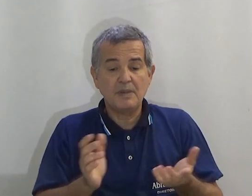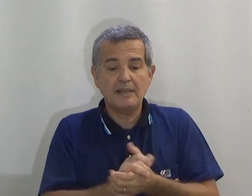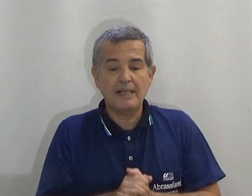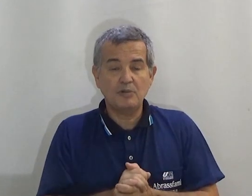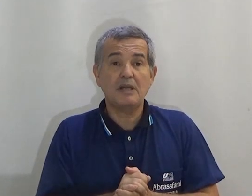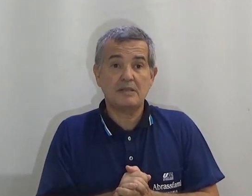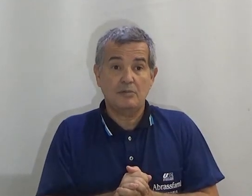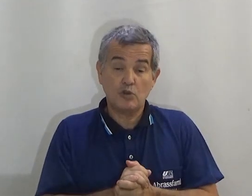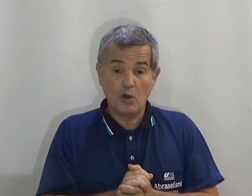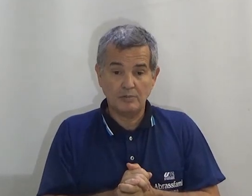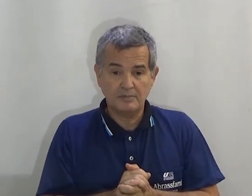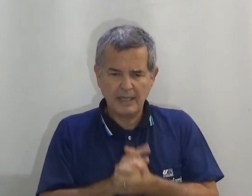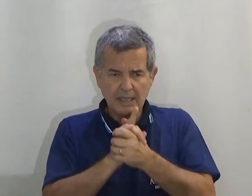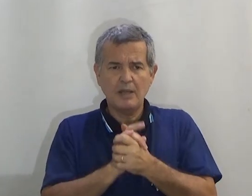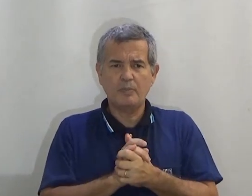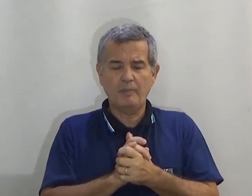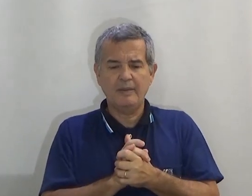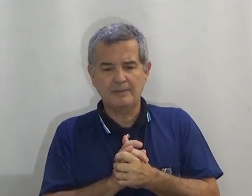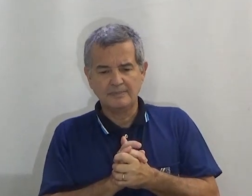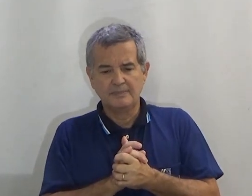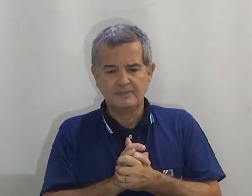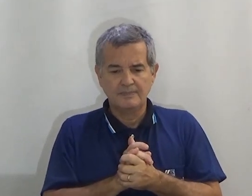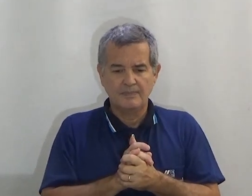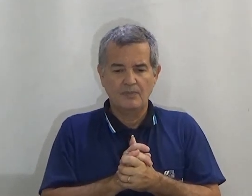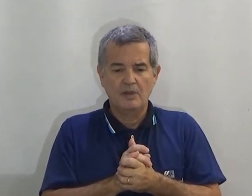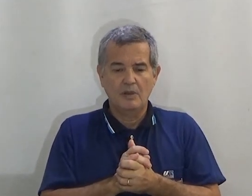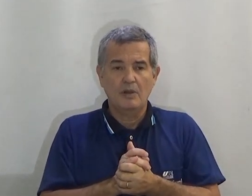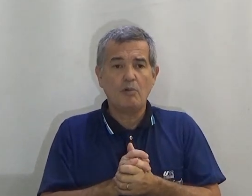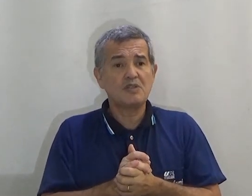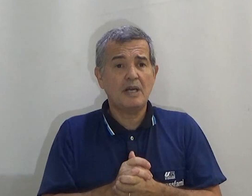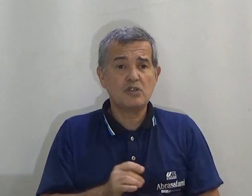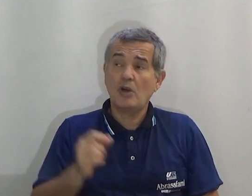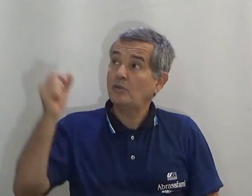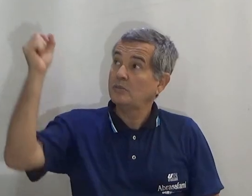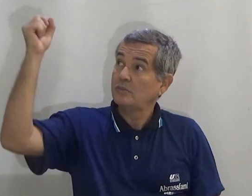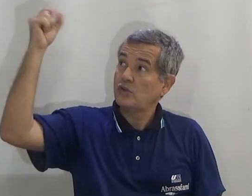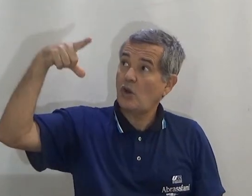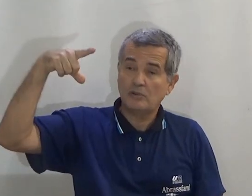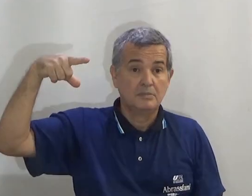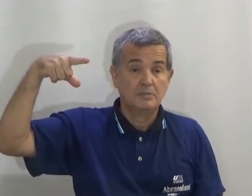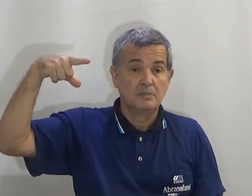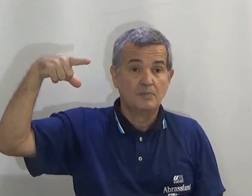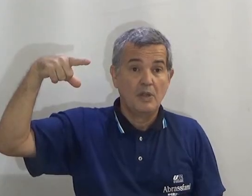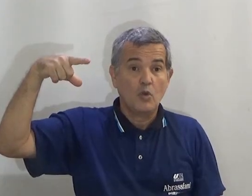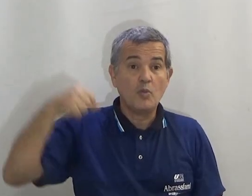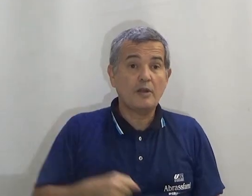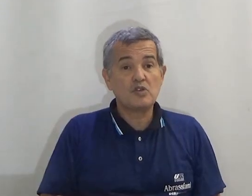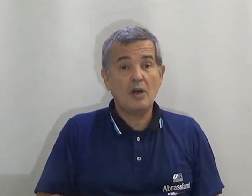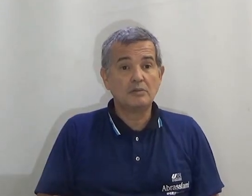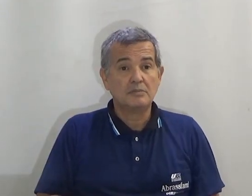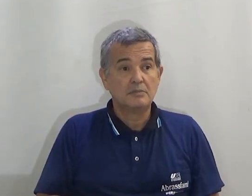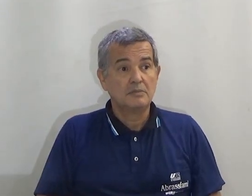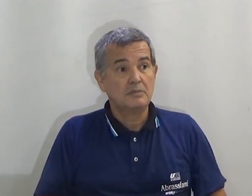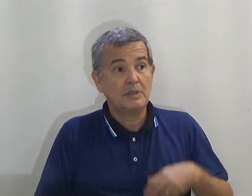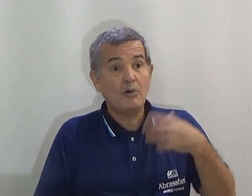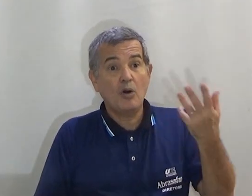Ambiente e natureza, o sol. Aqui tem um problema. Qual o sinal de sol? Sol. Como é que o